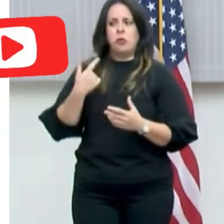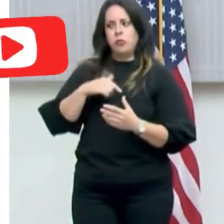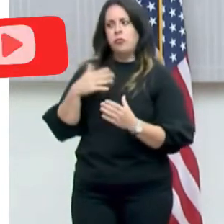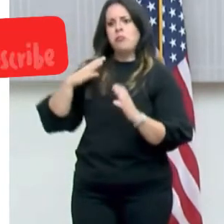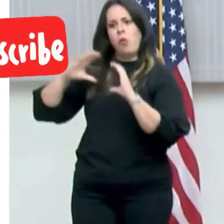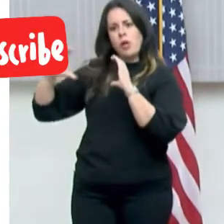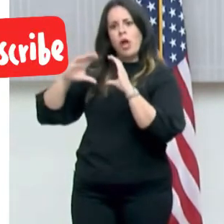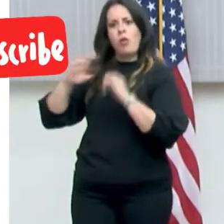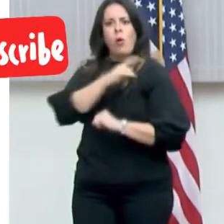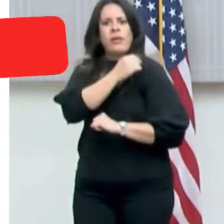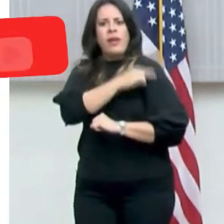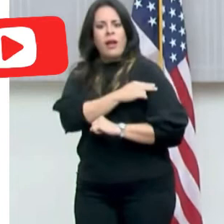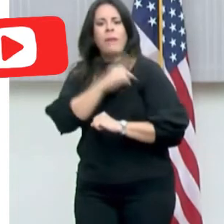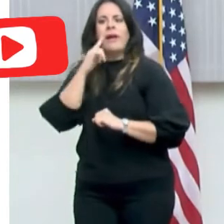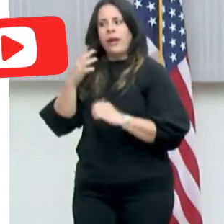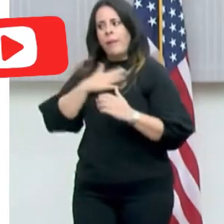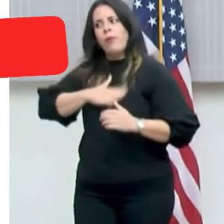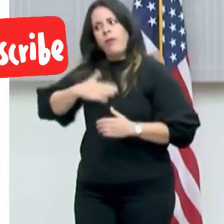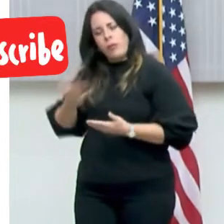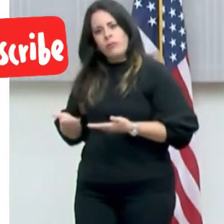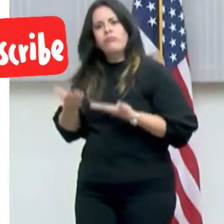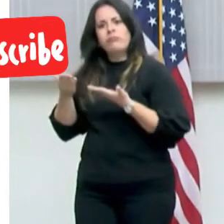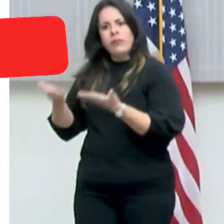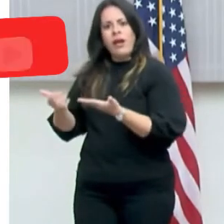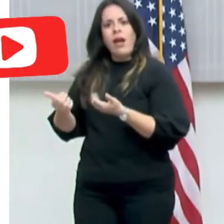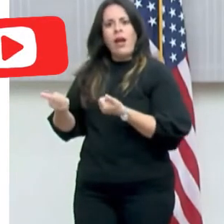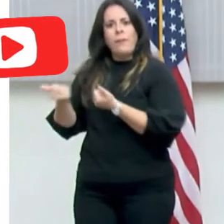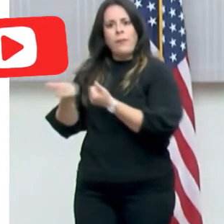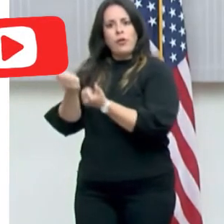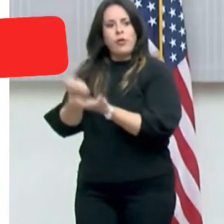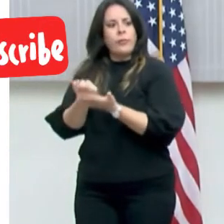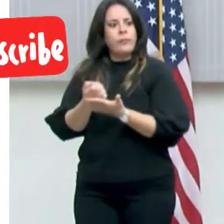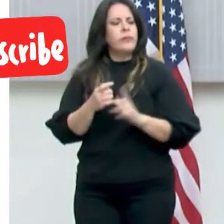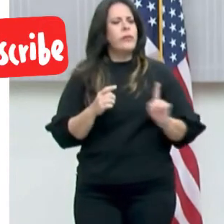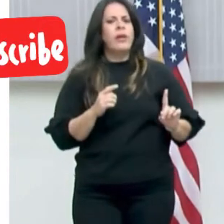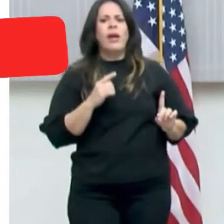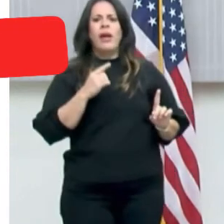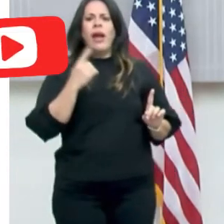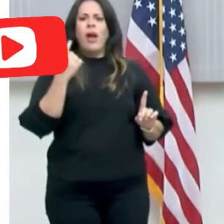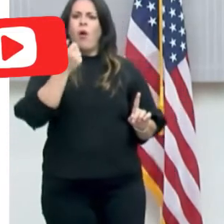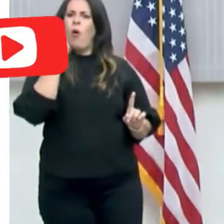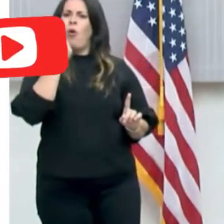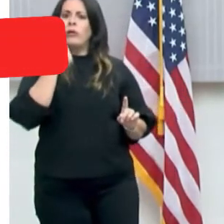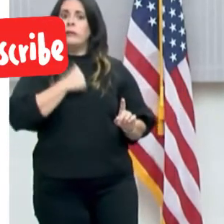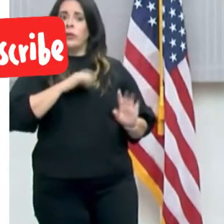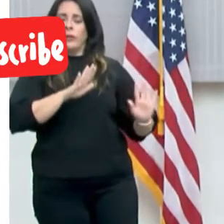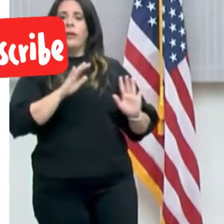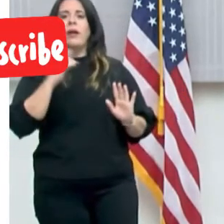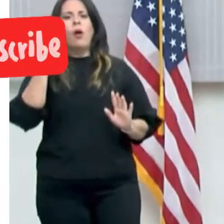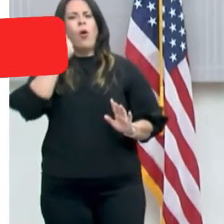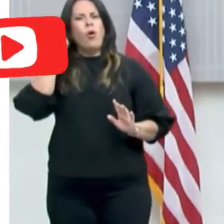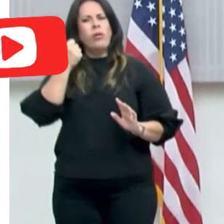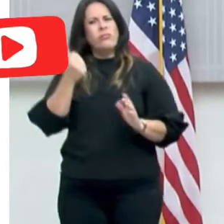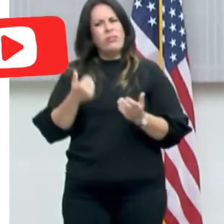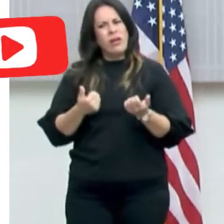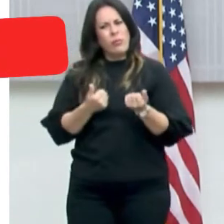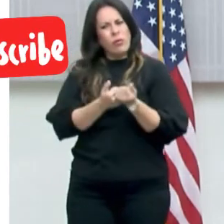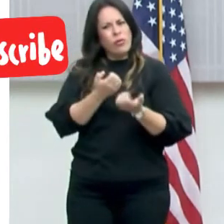comunicación con los hospitales para que le den esos incentivos al personal. Y el que está pendiente, disculpe, el incentivo que está pendiente